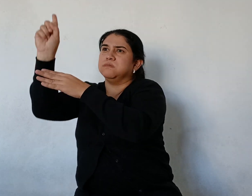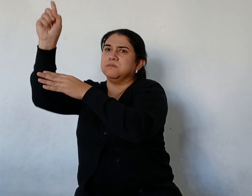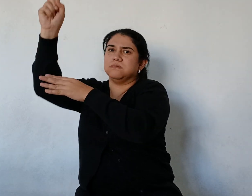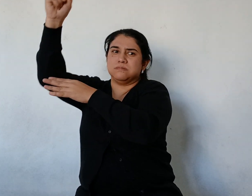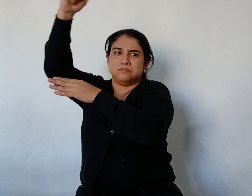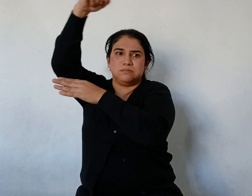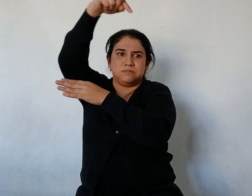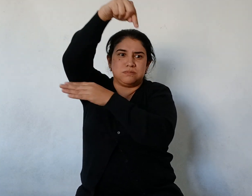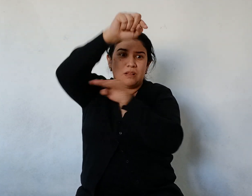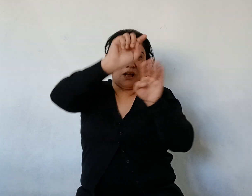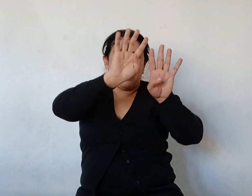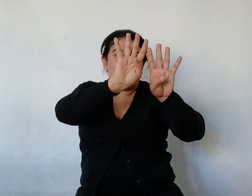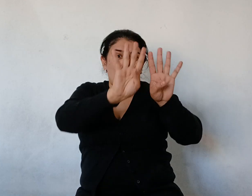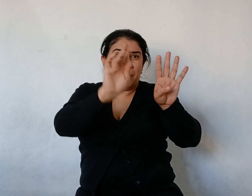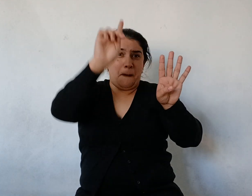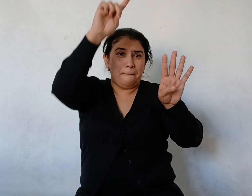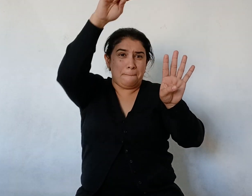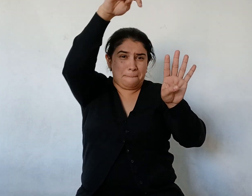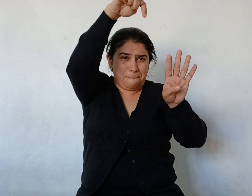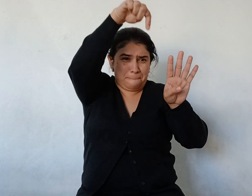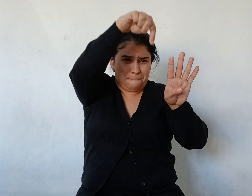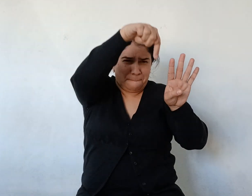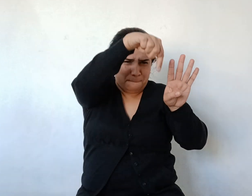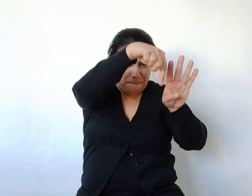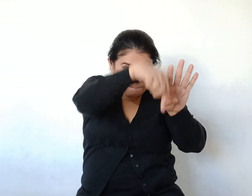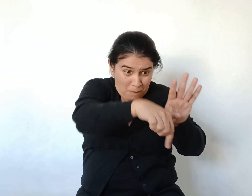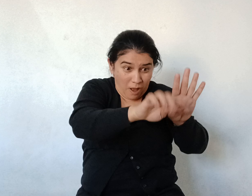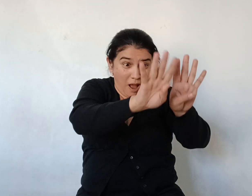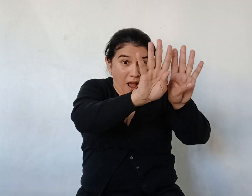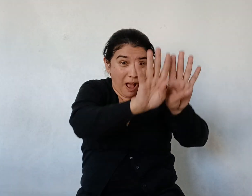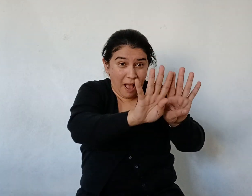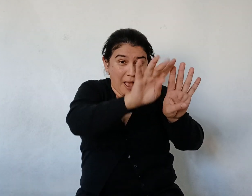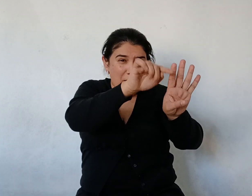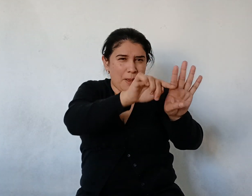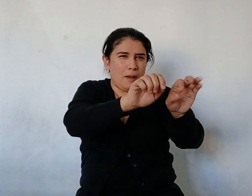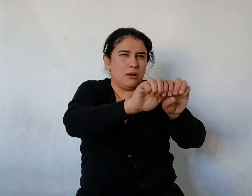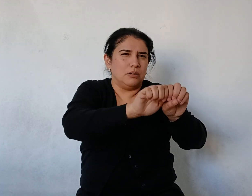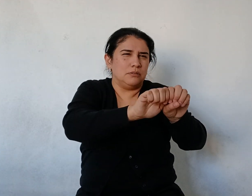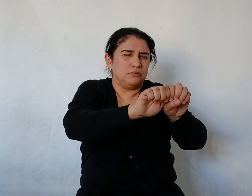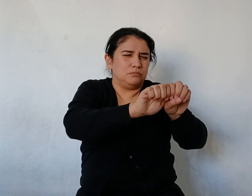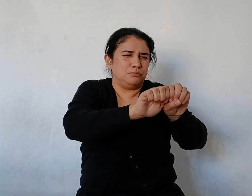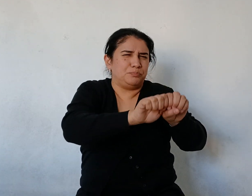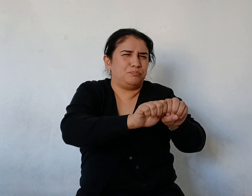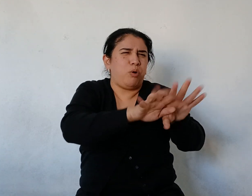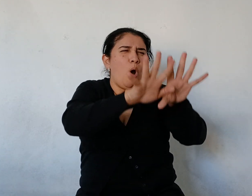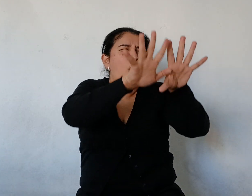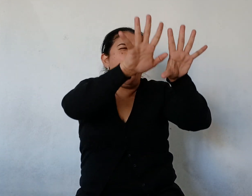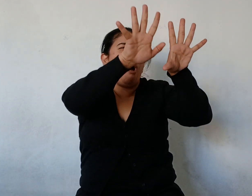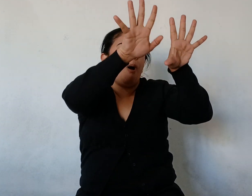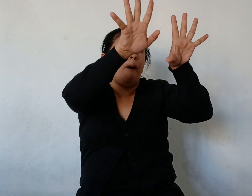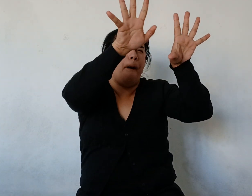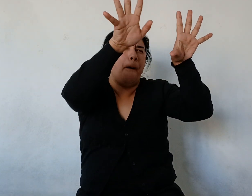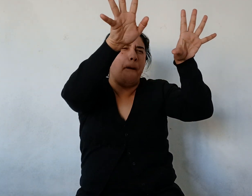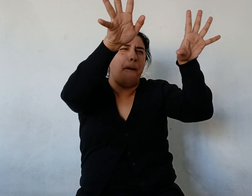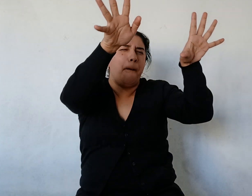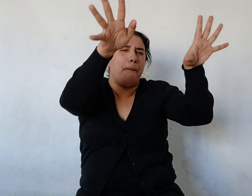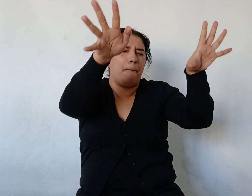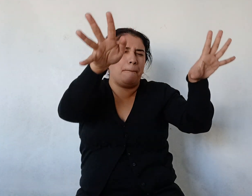pleno dique Justo en el medio Dos o tres troncos Volaron hecho pedazos Y enseguida cayó otra bala